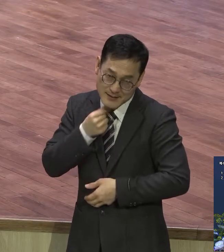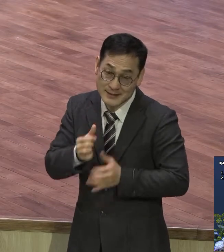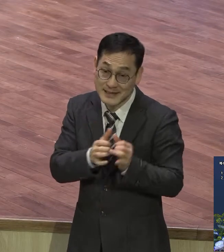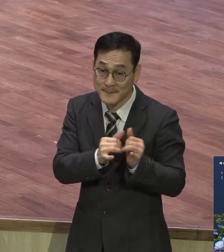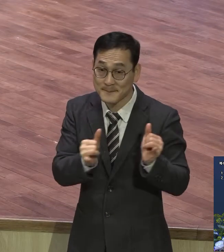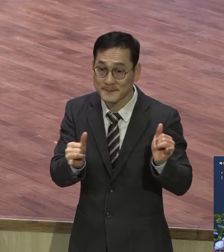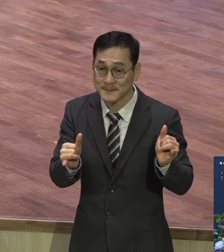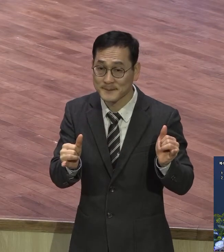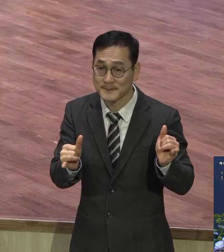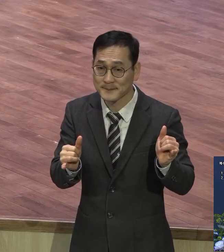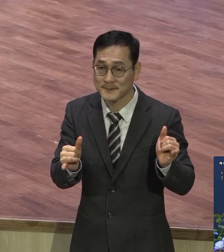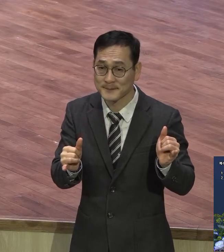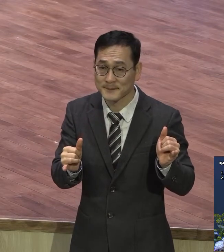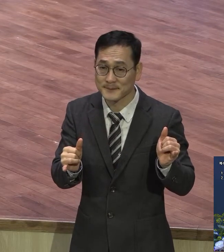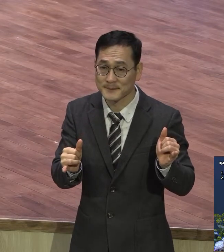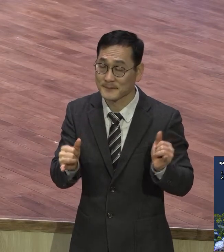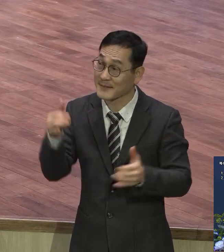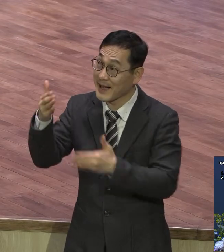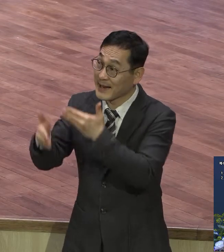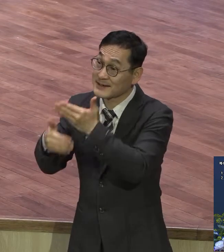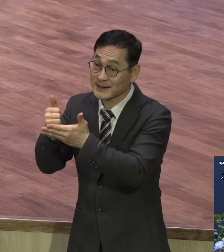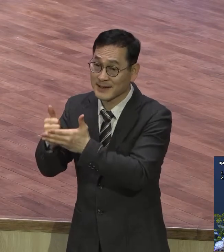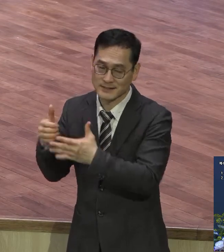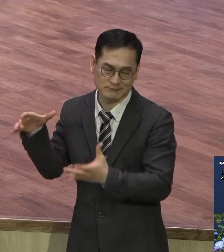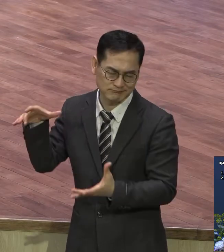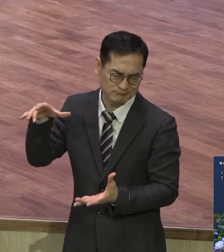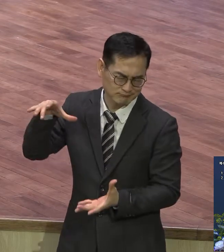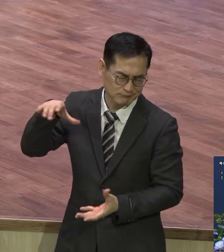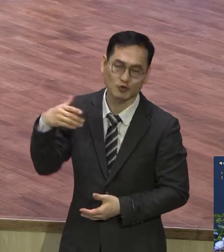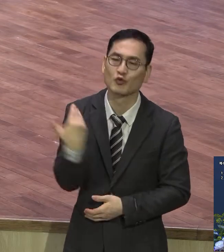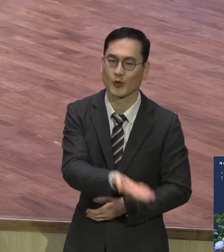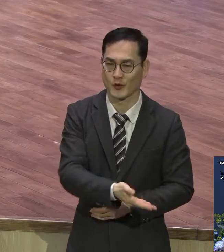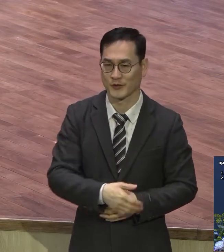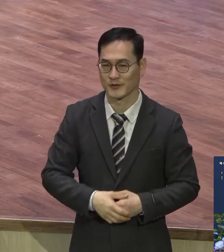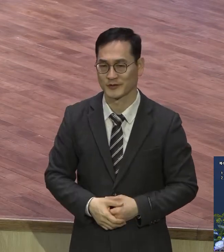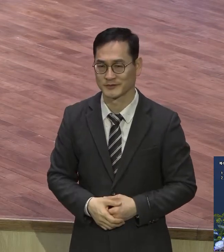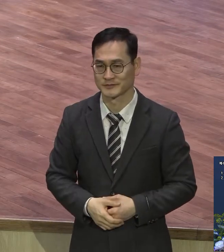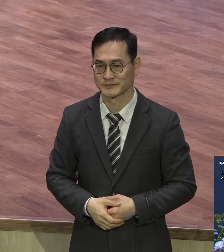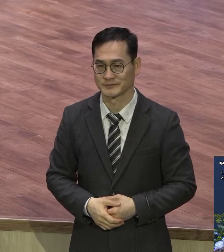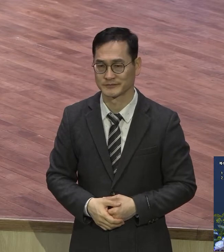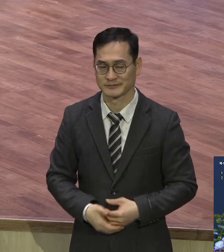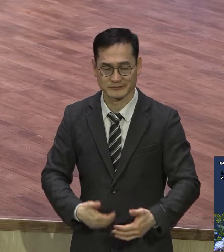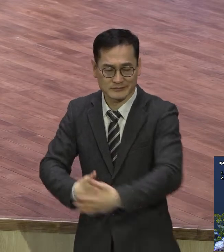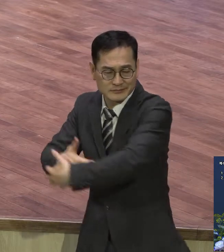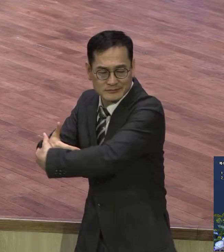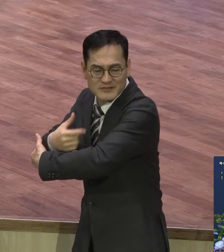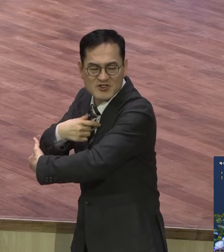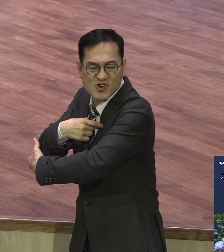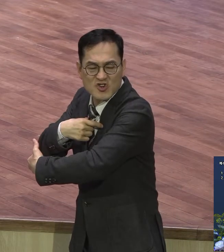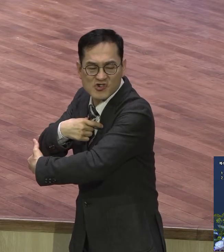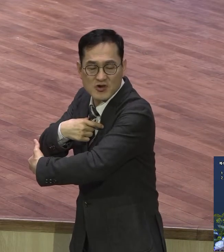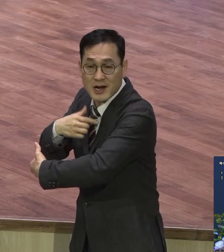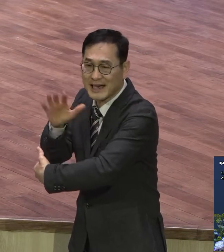하나님께서 풍성이 채워주시겠다는 약속이 예수를 믿으려고 하면